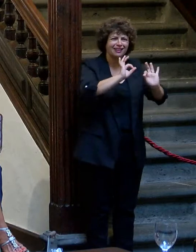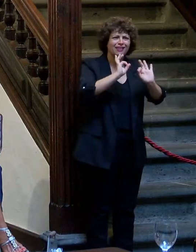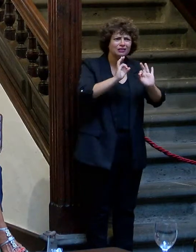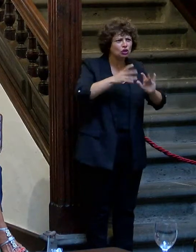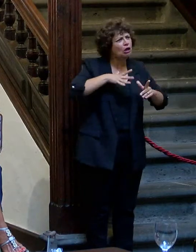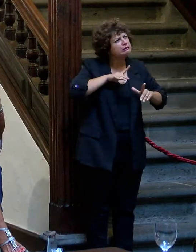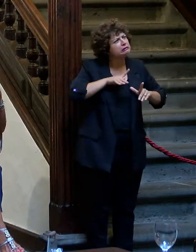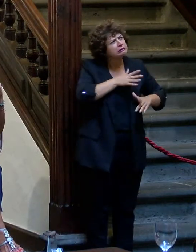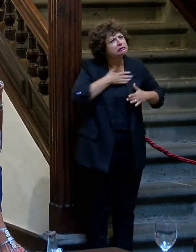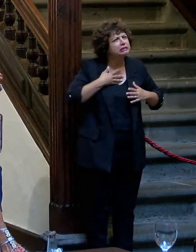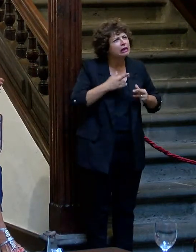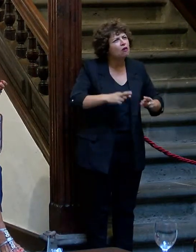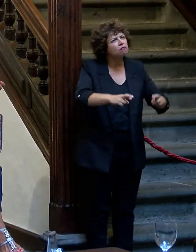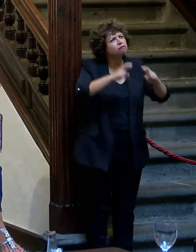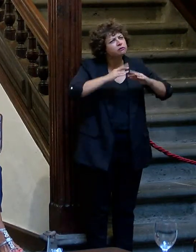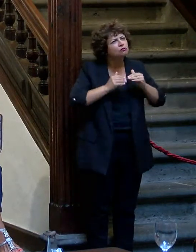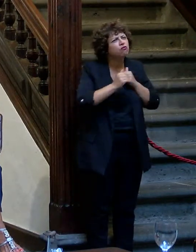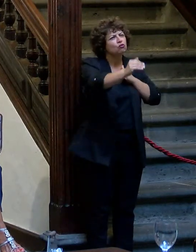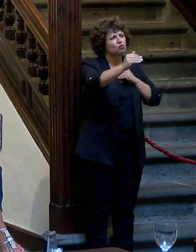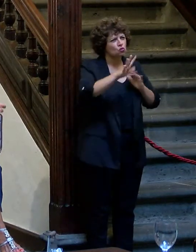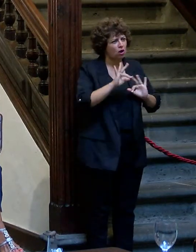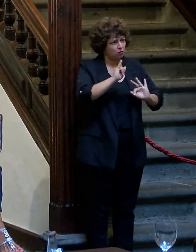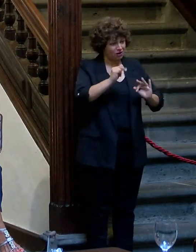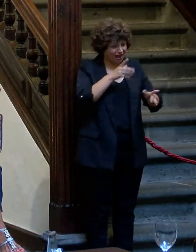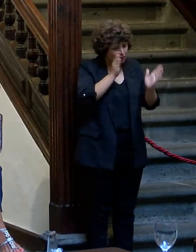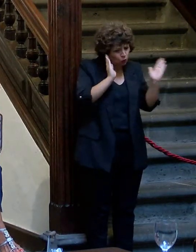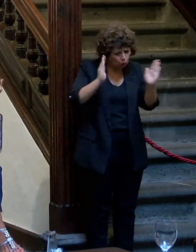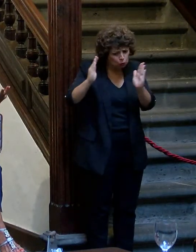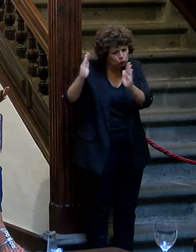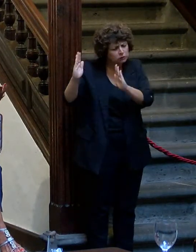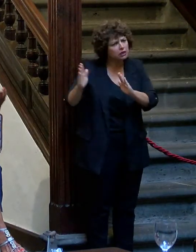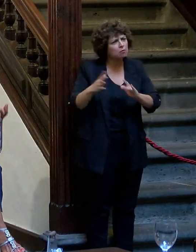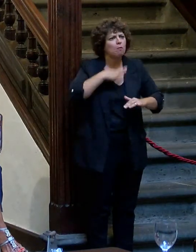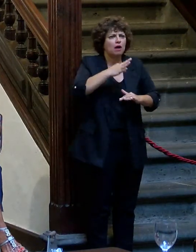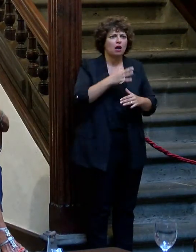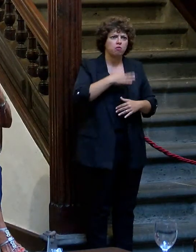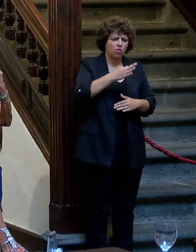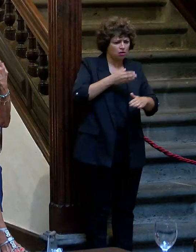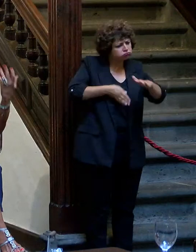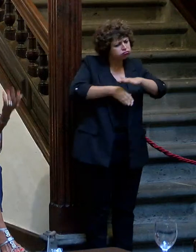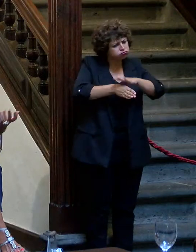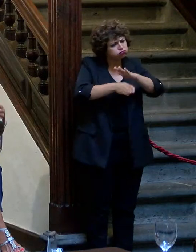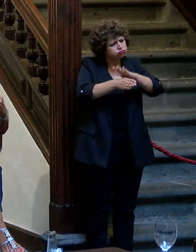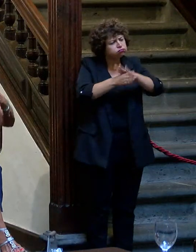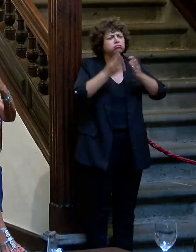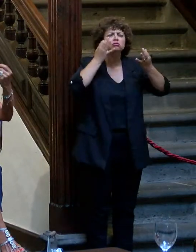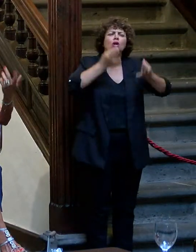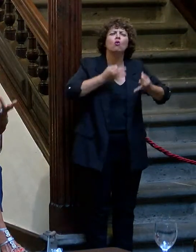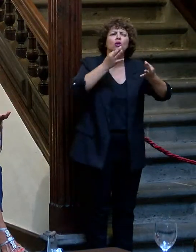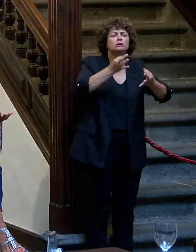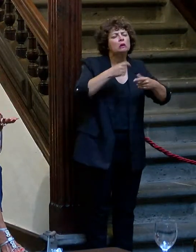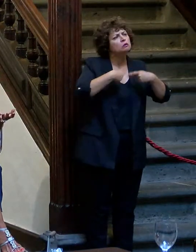estructuras se han regenerado en un tiempo razonable, por lo menos para poder ir andando, seguramente que lo seguro si en el día a día de cada uno